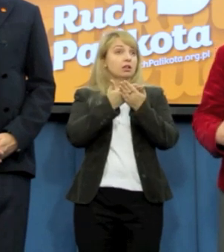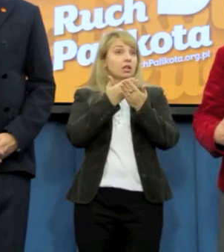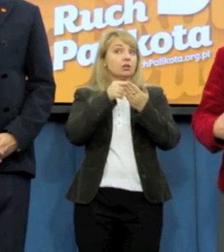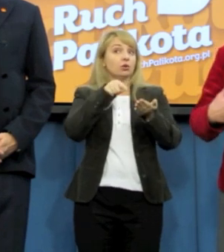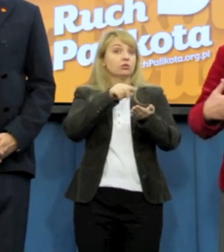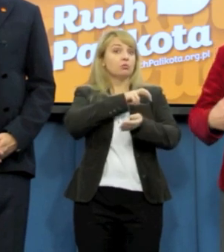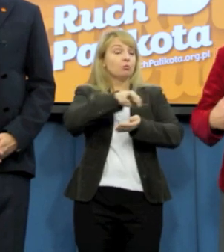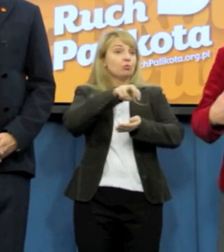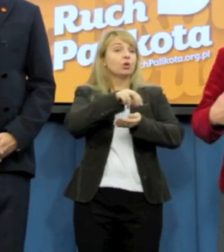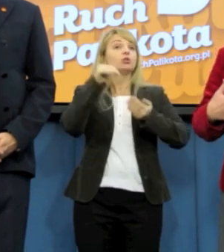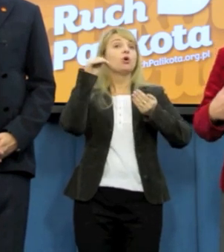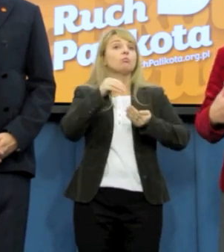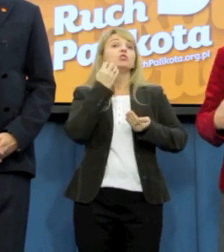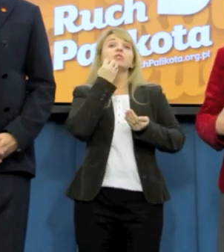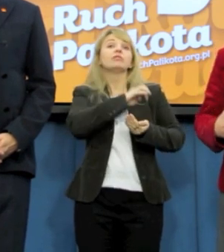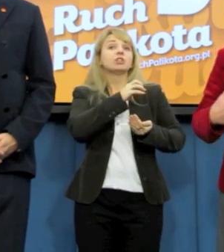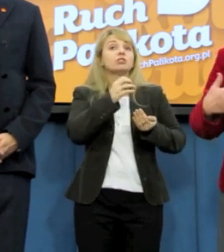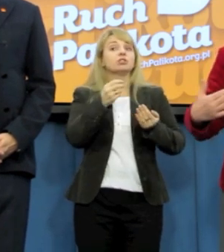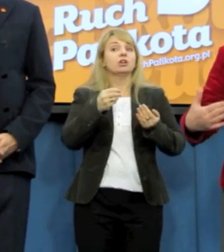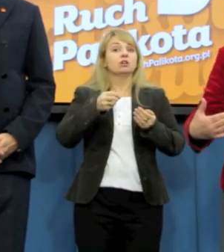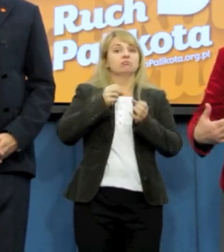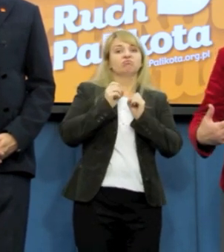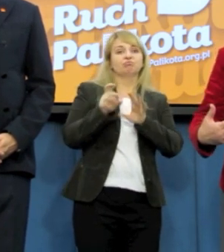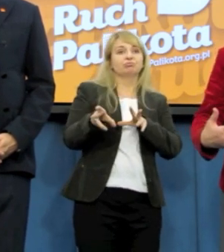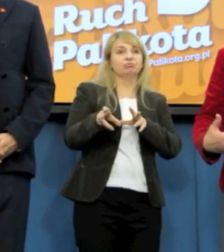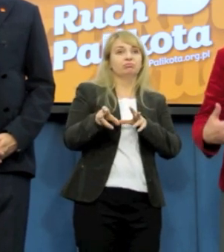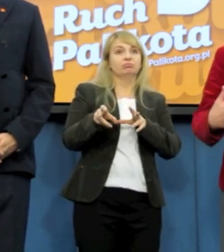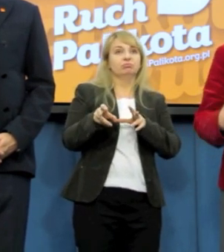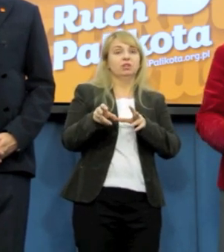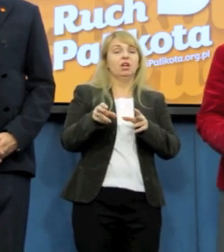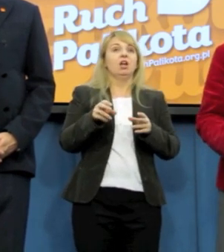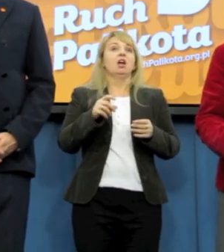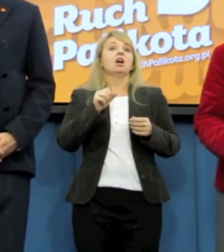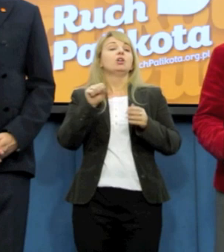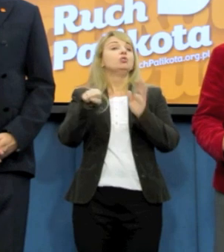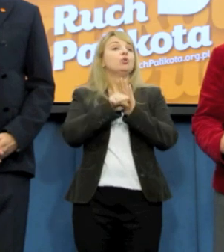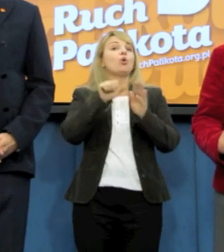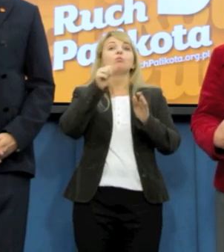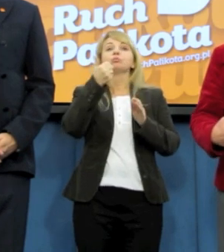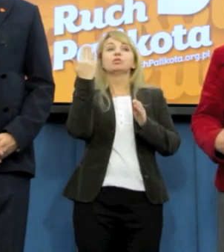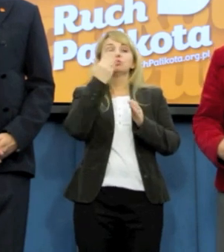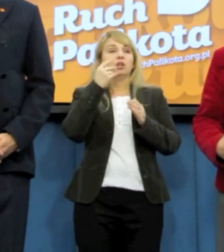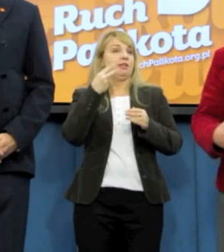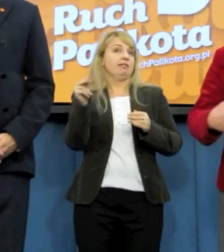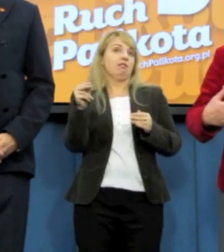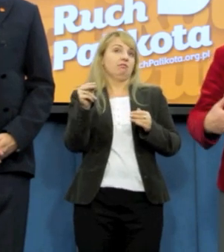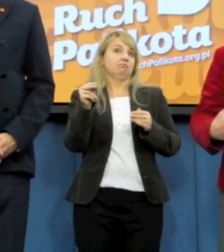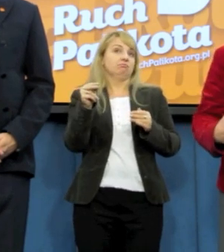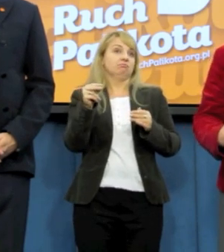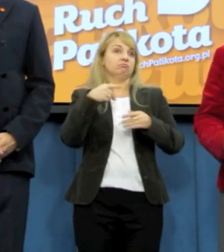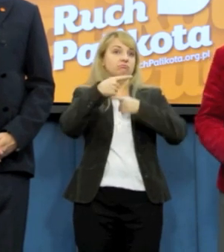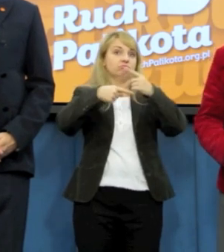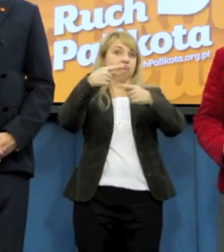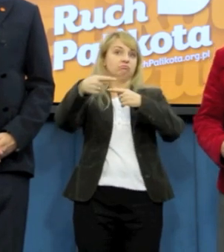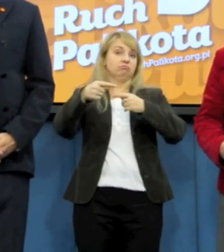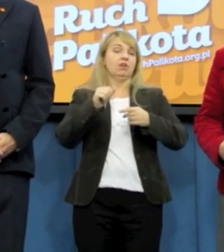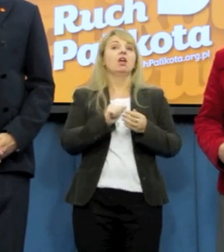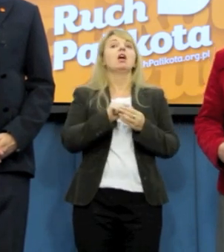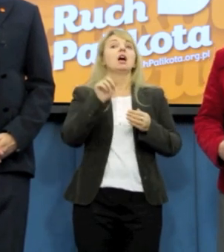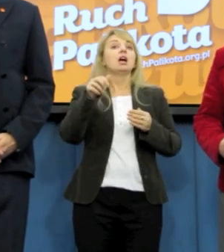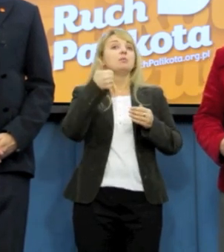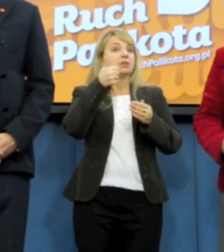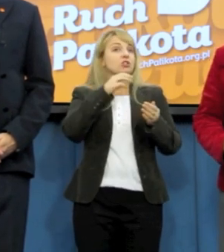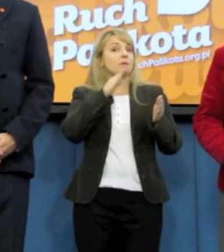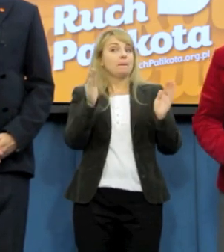odrzucane, zanim zostaną procedowane. A mniejsze partie, zgodnie z konstytucją i zasadą demokratycznego państwa